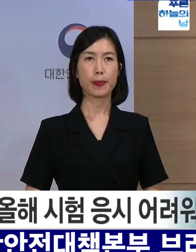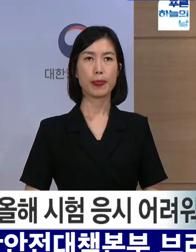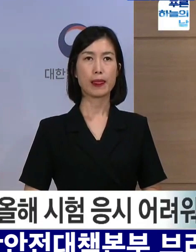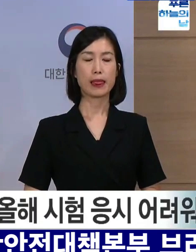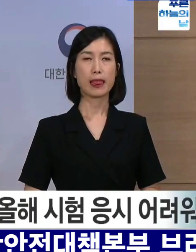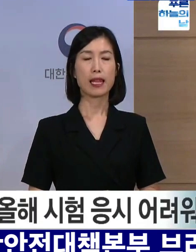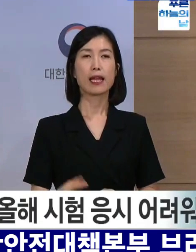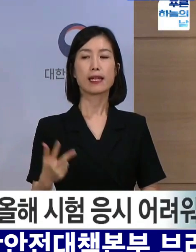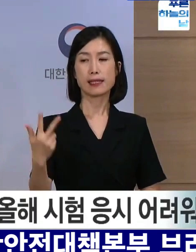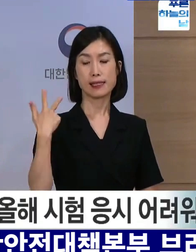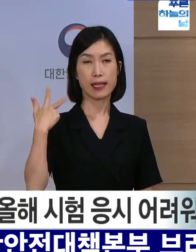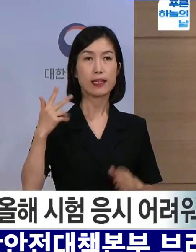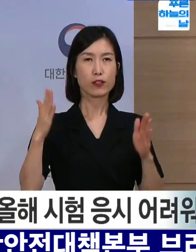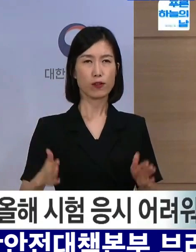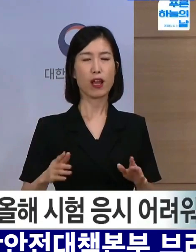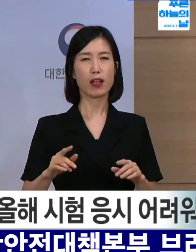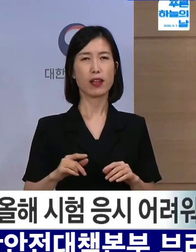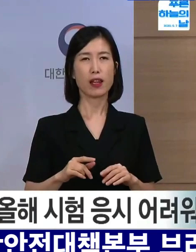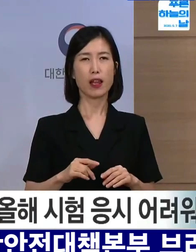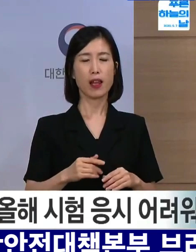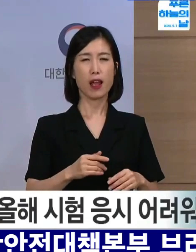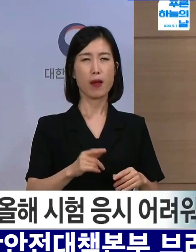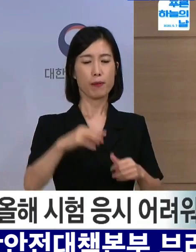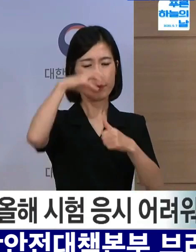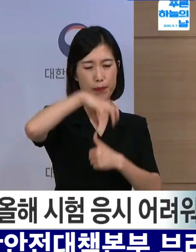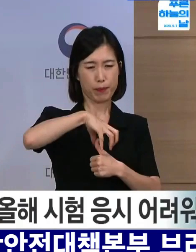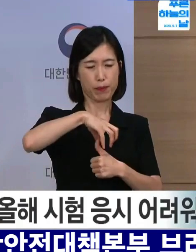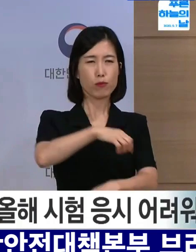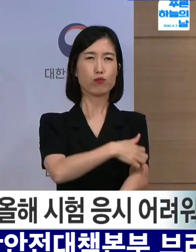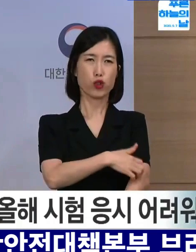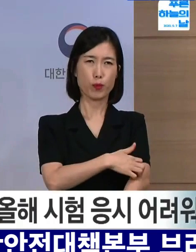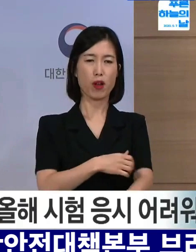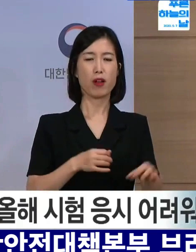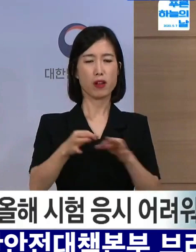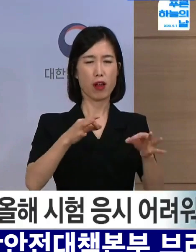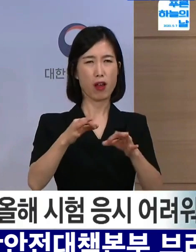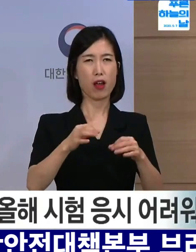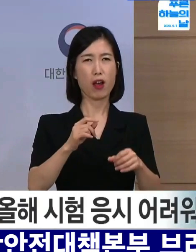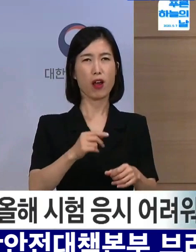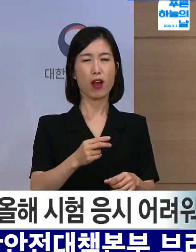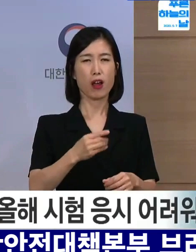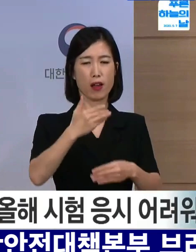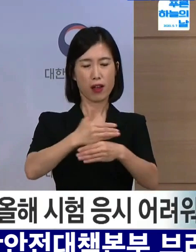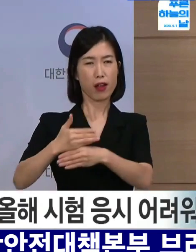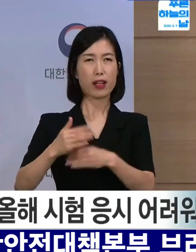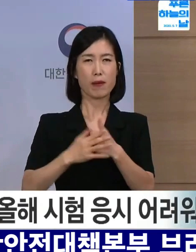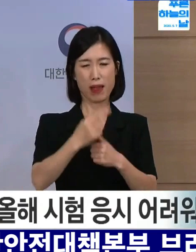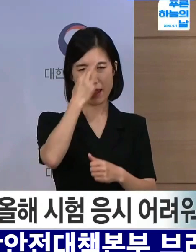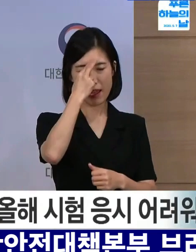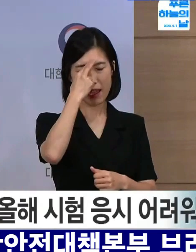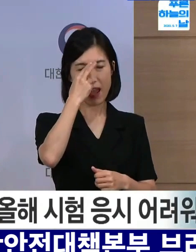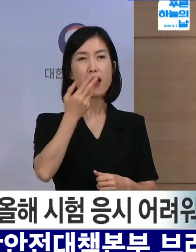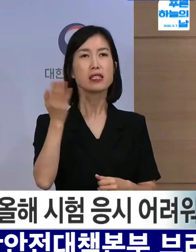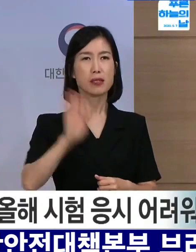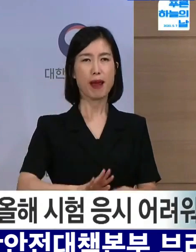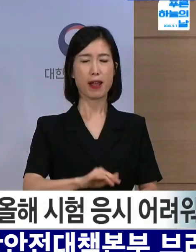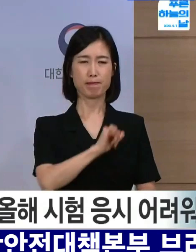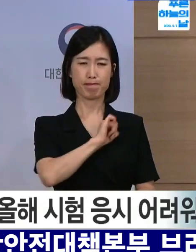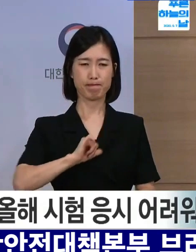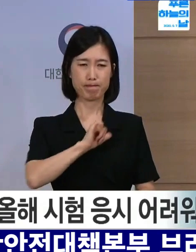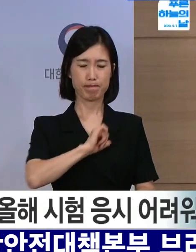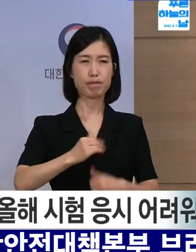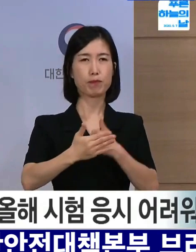지난 한 주간 일상이 멈추는 불평과 생업이 중단되는 고통을 감내하며 묵묵히 협조해 주신